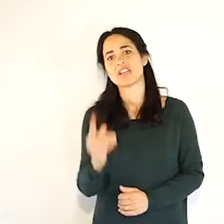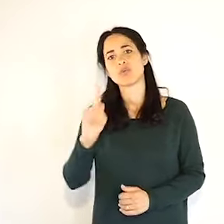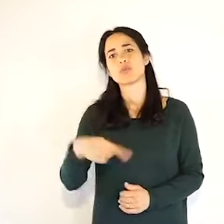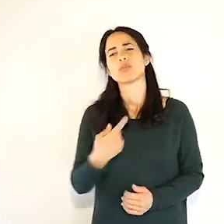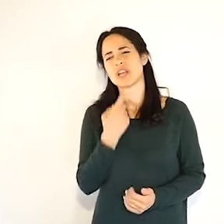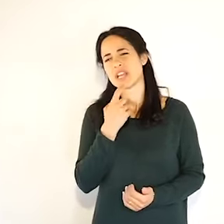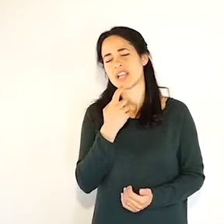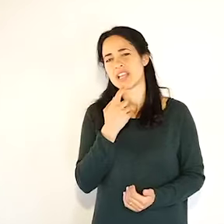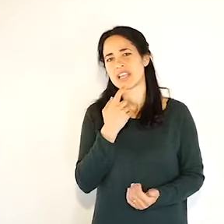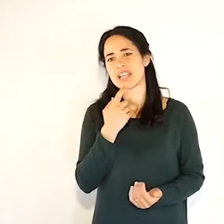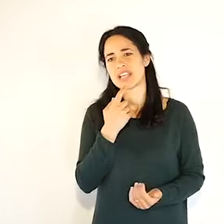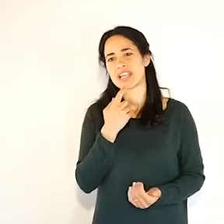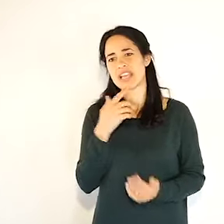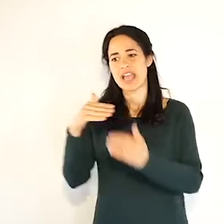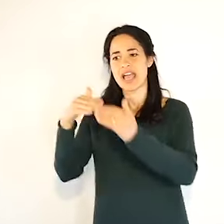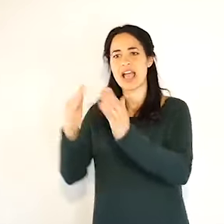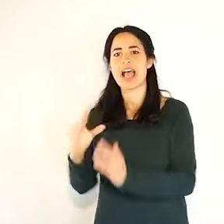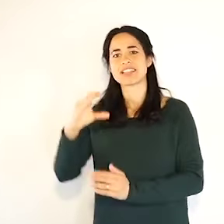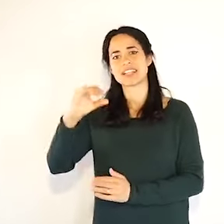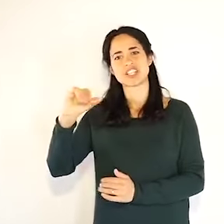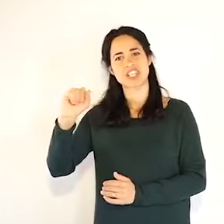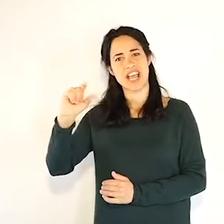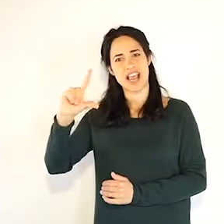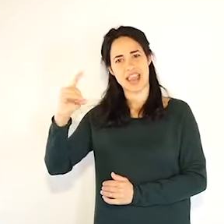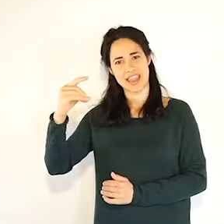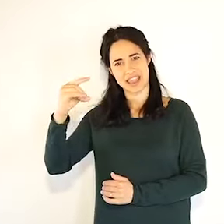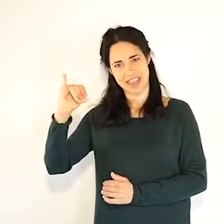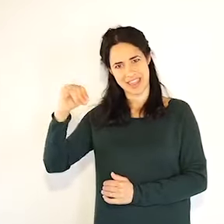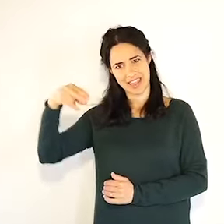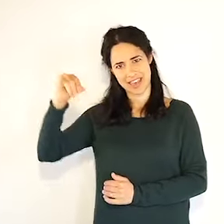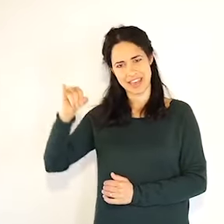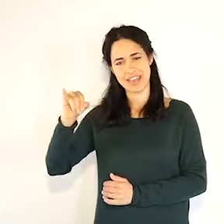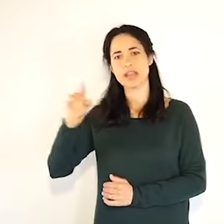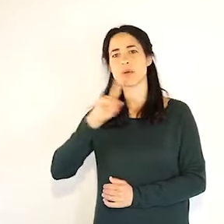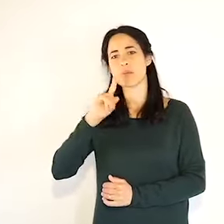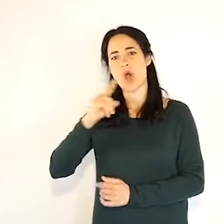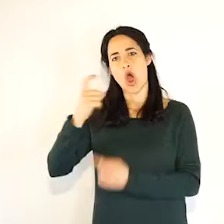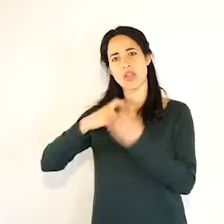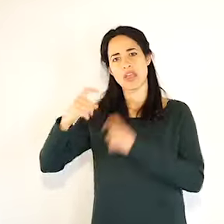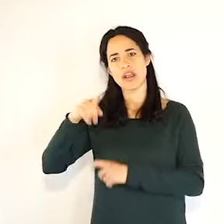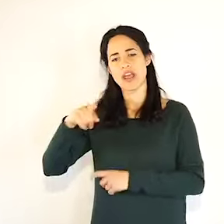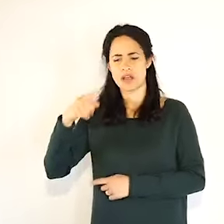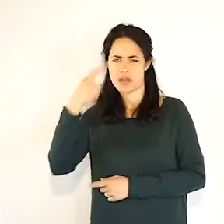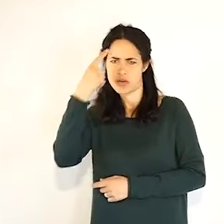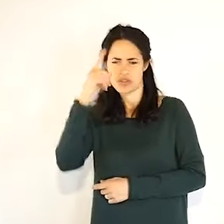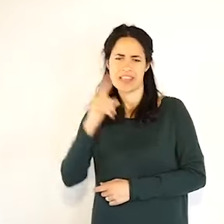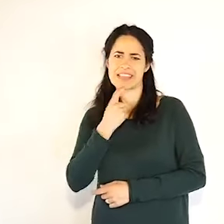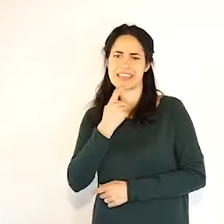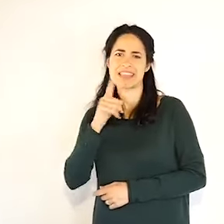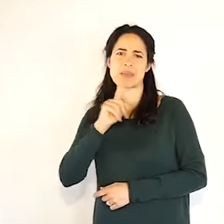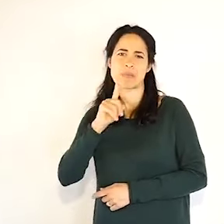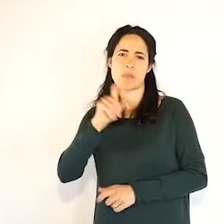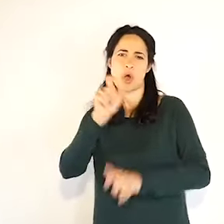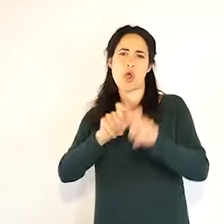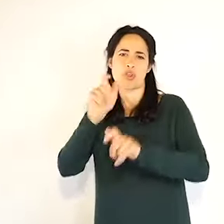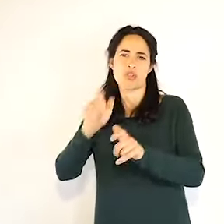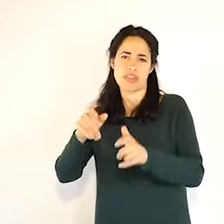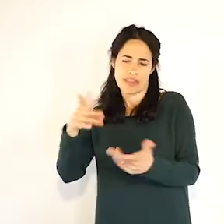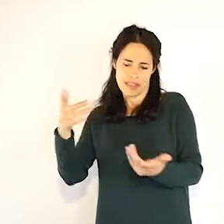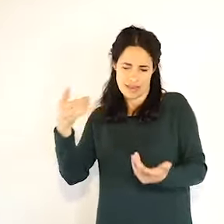ringrazio anche Casa Cialdini di Modena che non ha bisogno di descrivere ai modenesi cosa sia